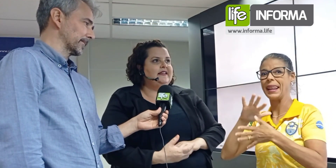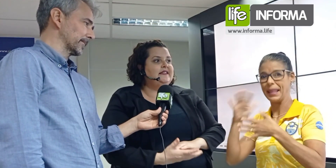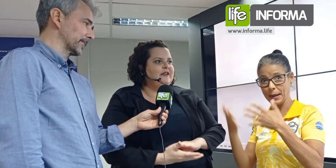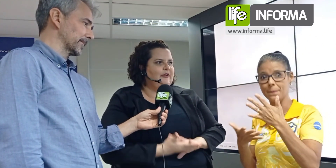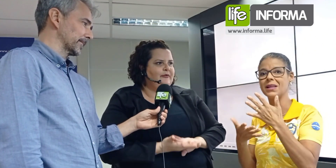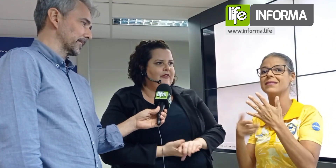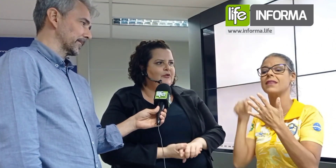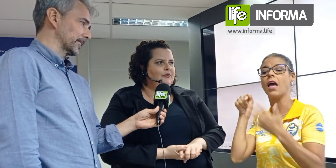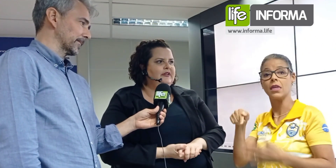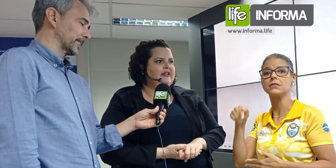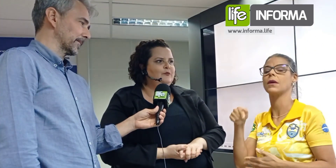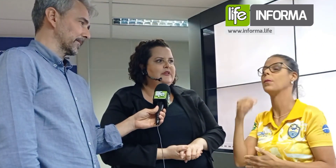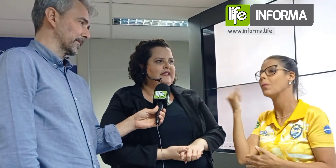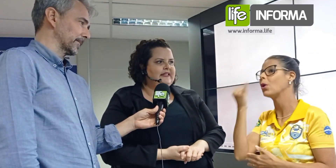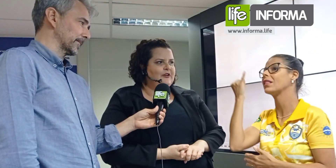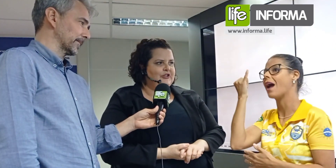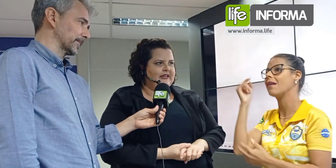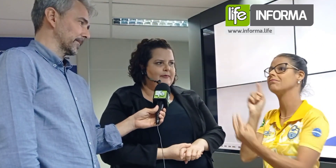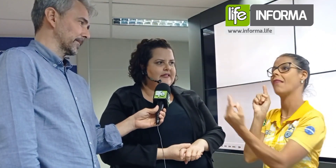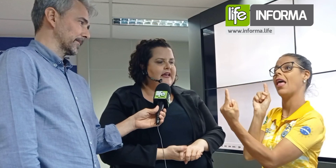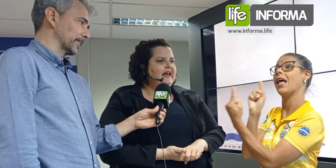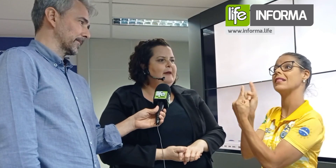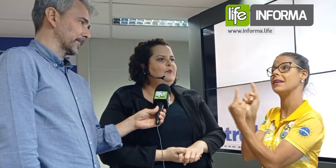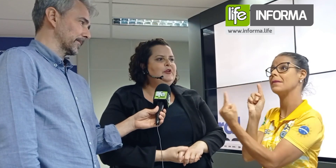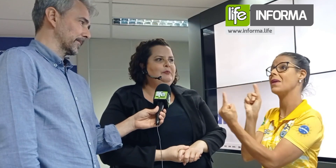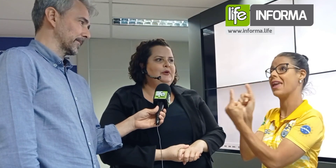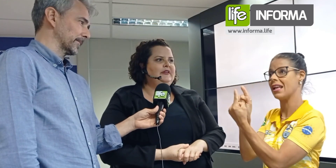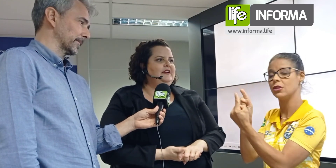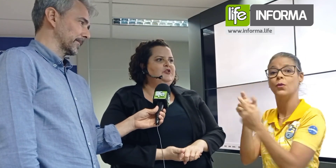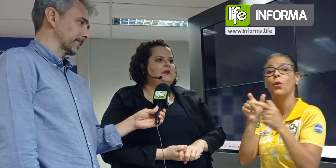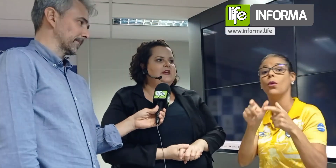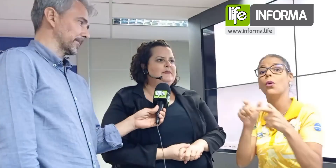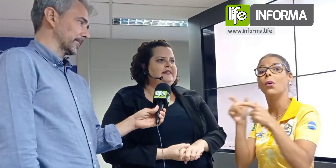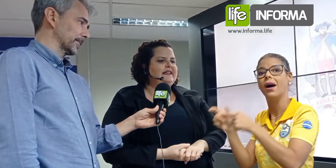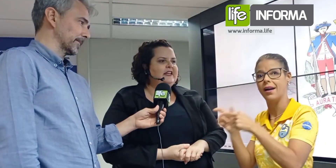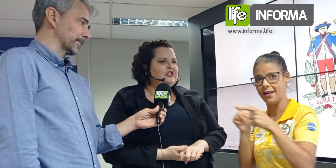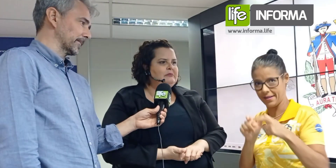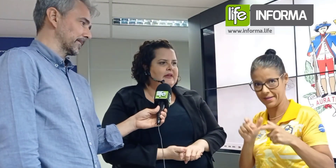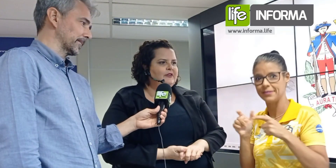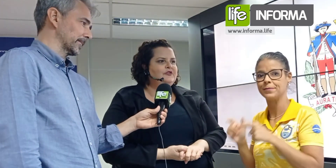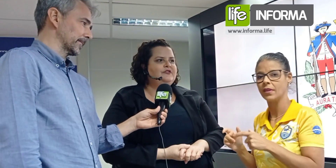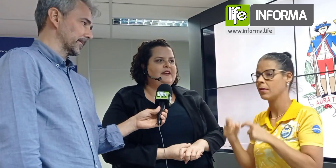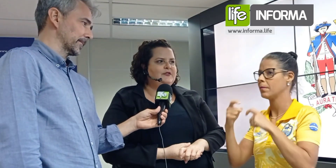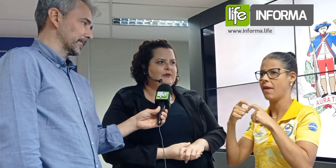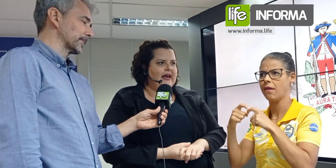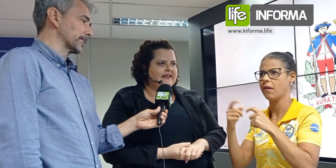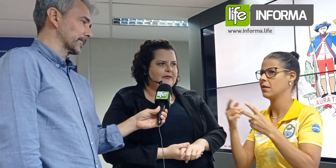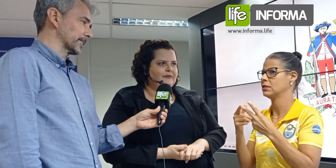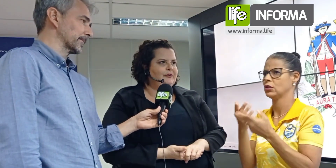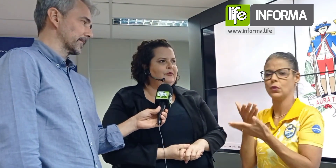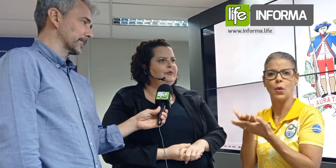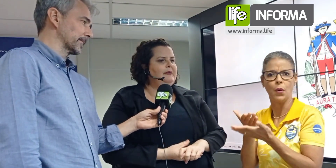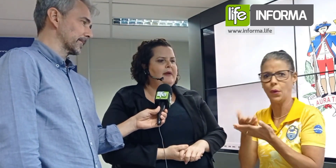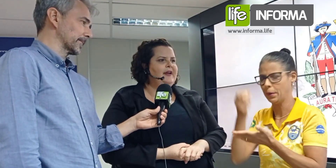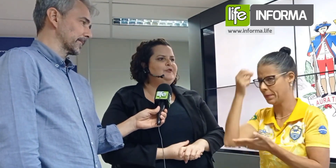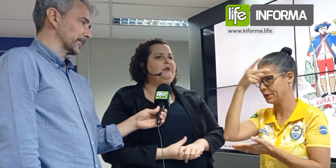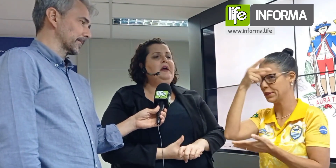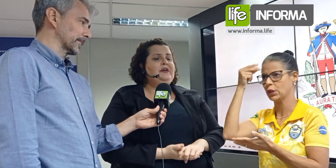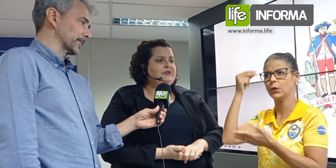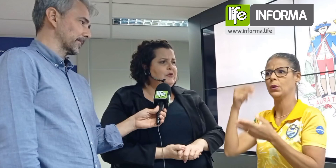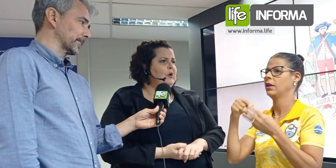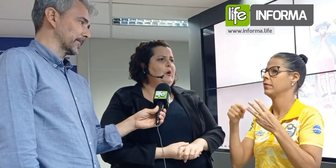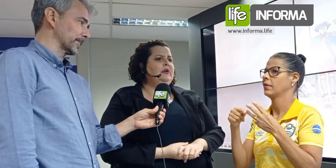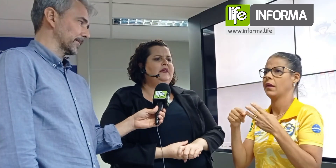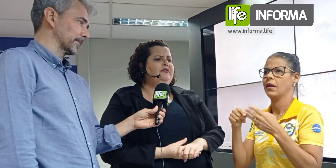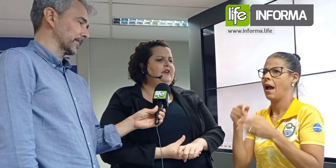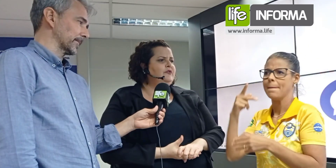ação da prefeitura, termos a Central de Libras, é muito importante para termos esse atendimento em diversos lugares da prefeitura, médico,